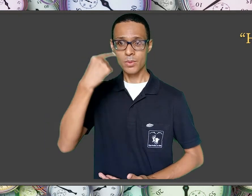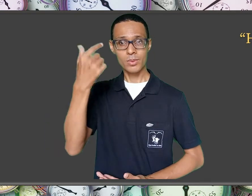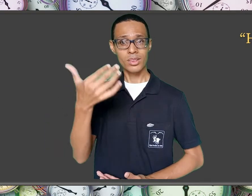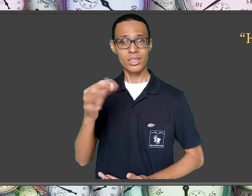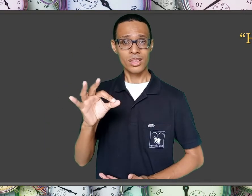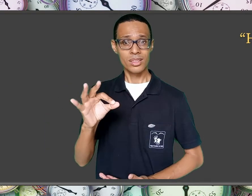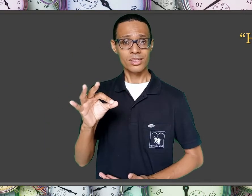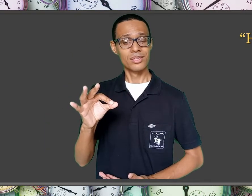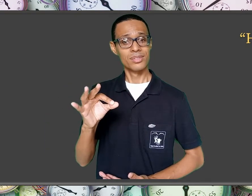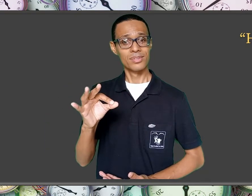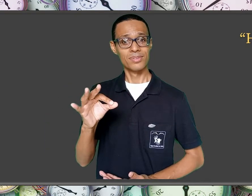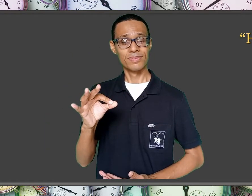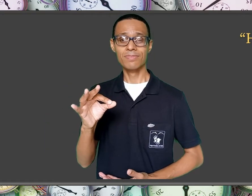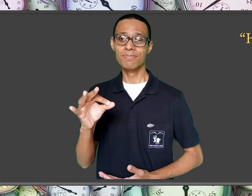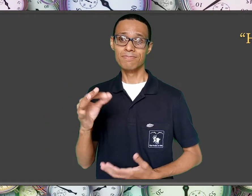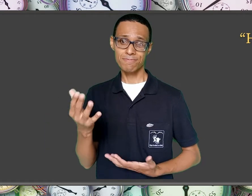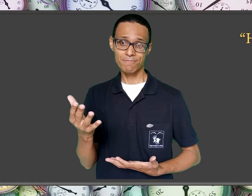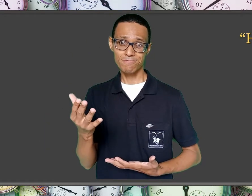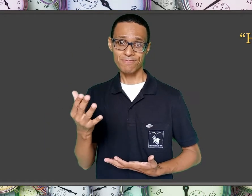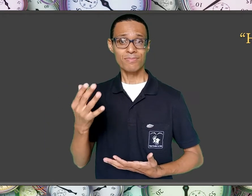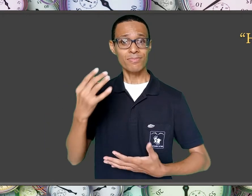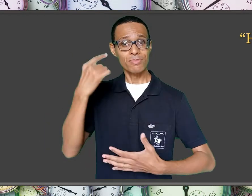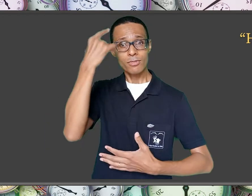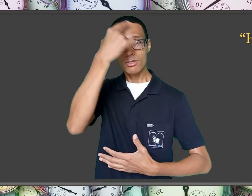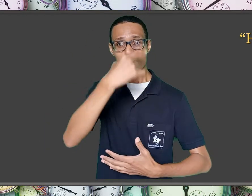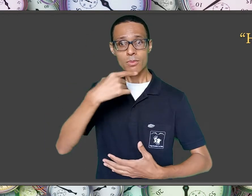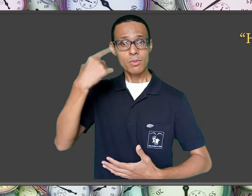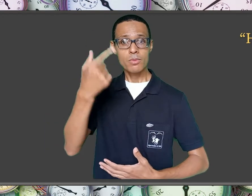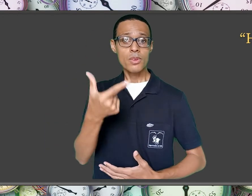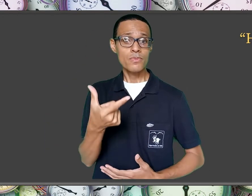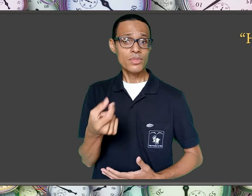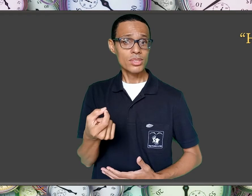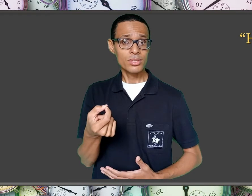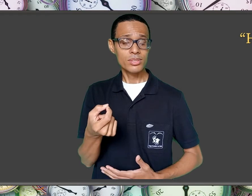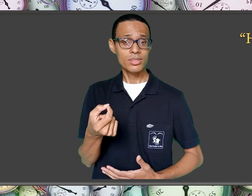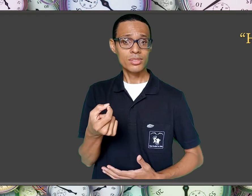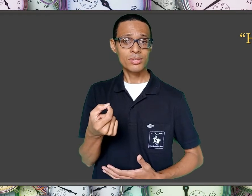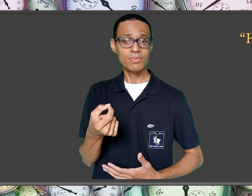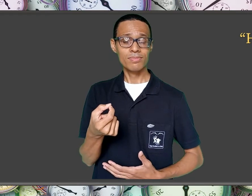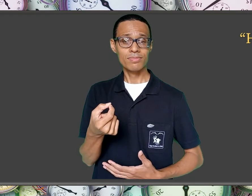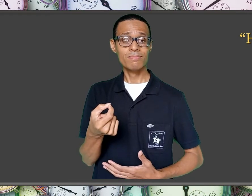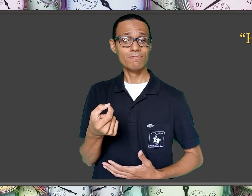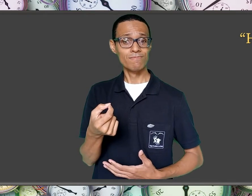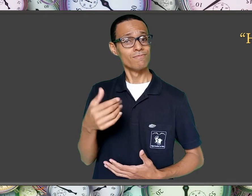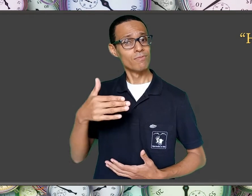hora 20 e por aí vai.